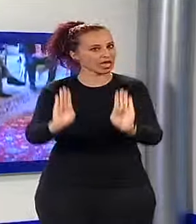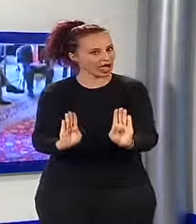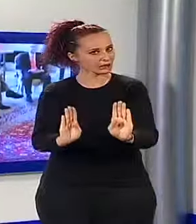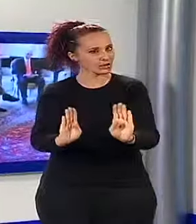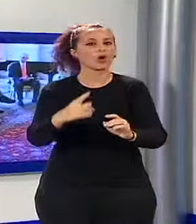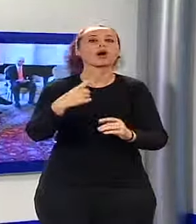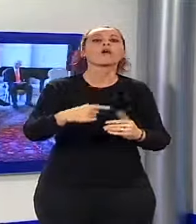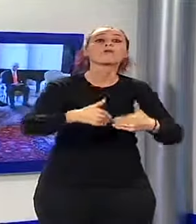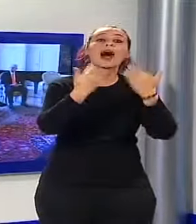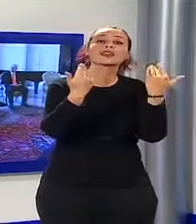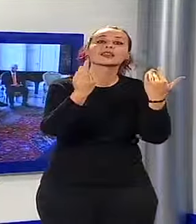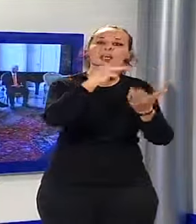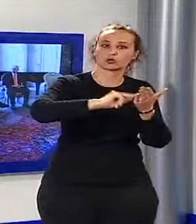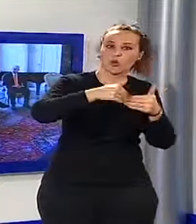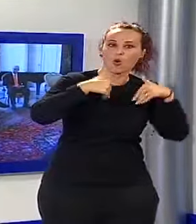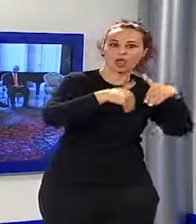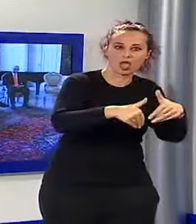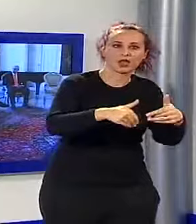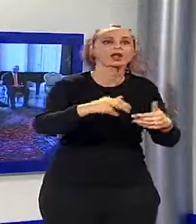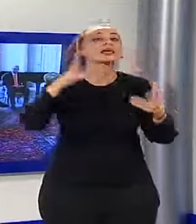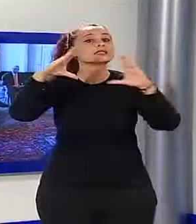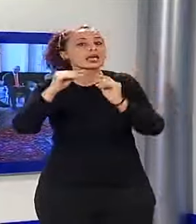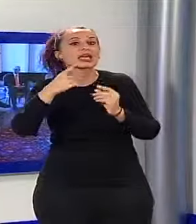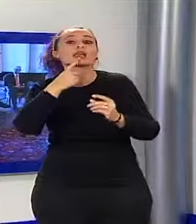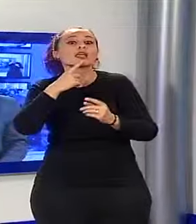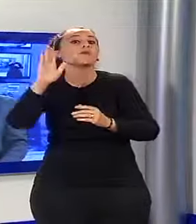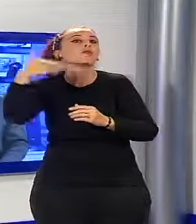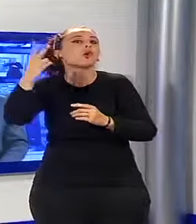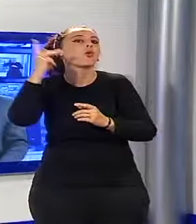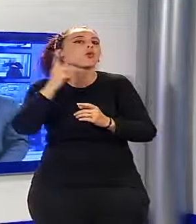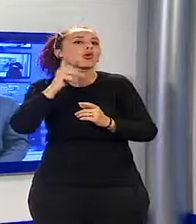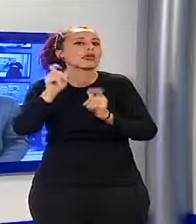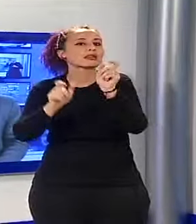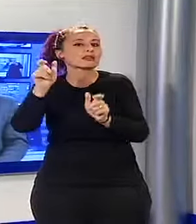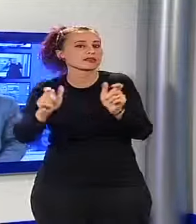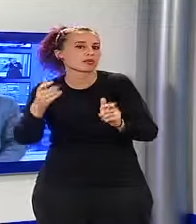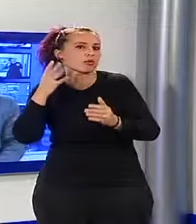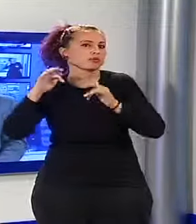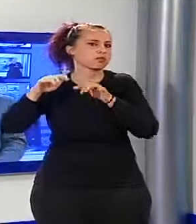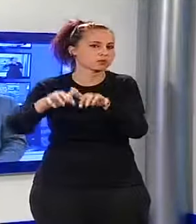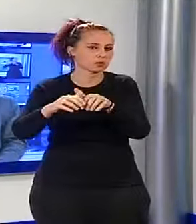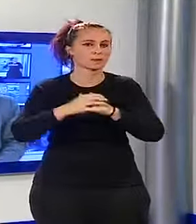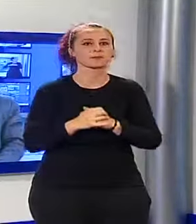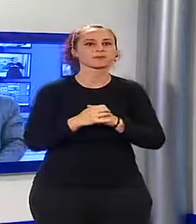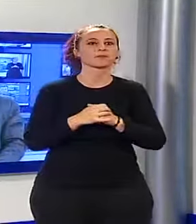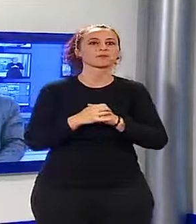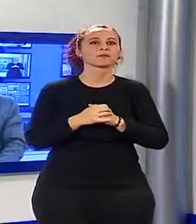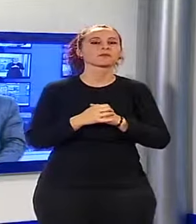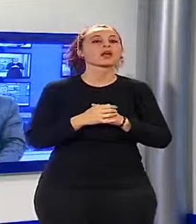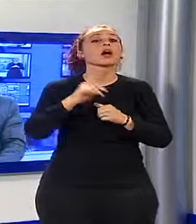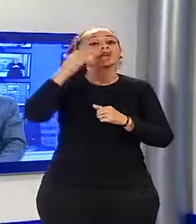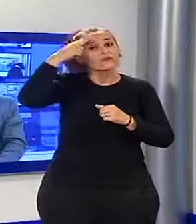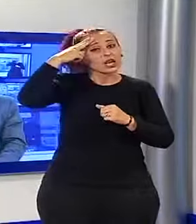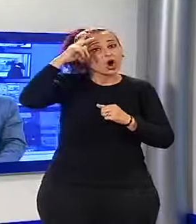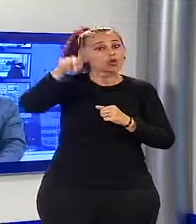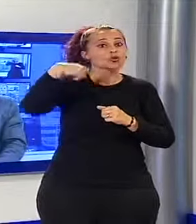mattina per le scuole e la sera per tutto il pubblico Lucchese. Prima di chiudere vi ricordo che da domani